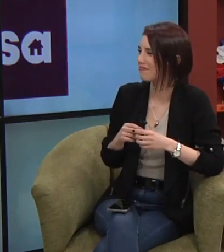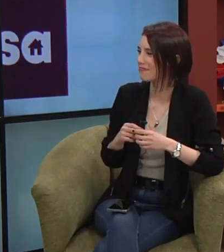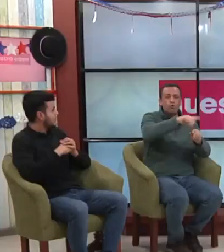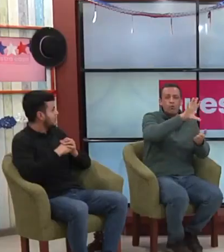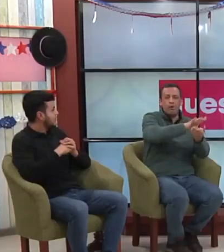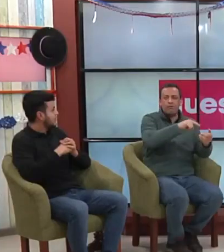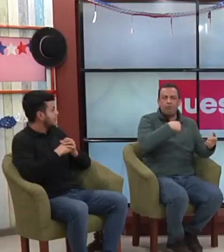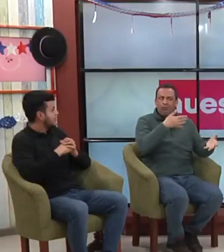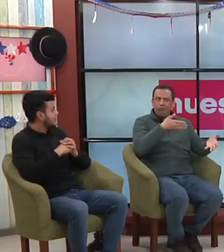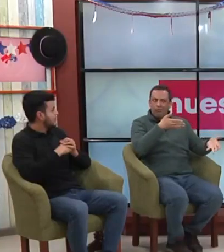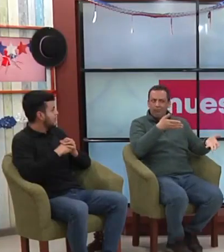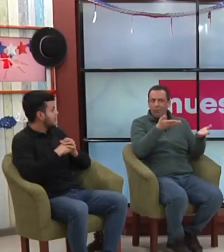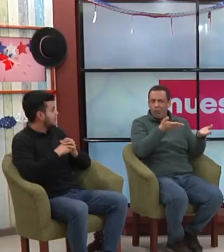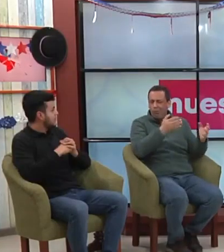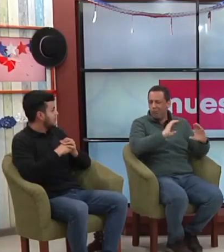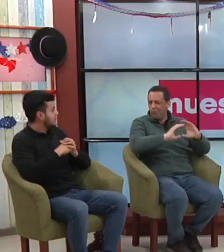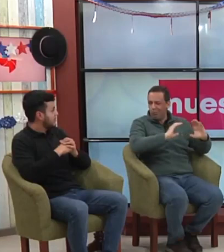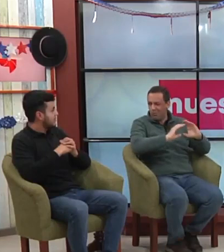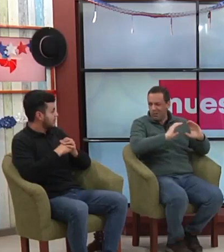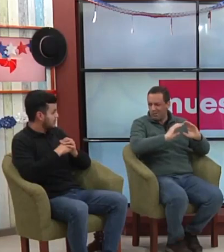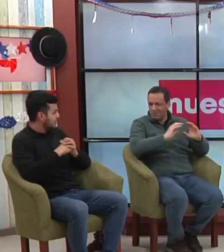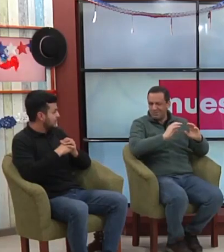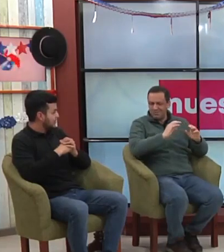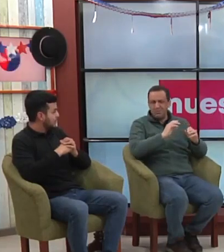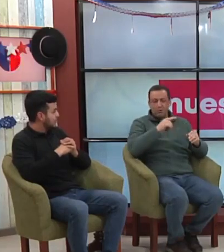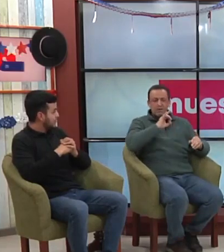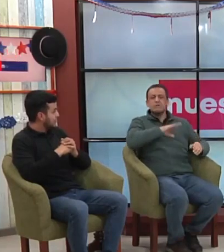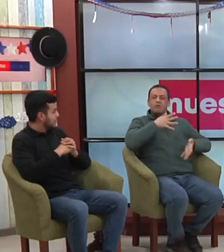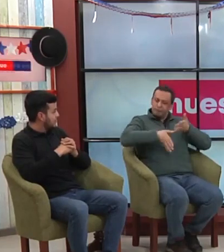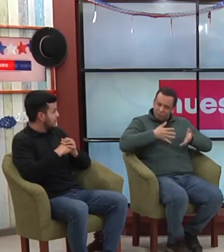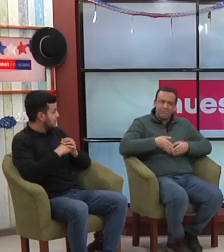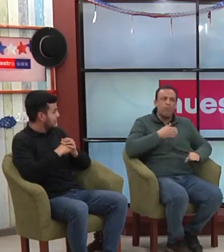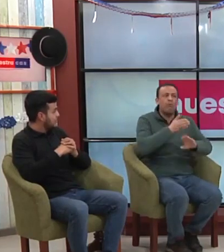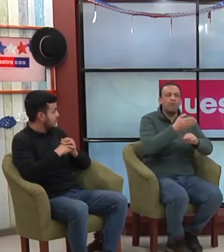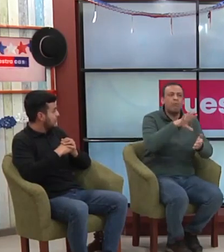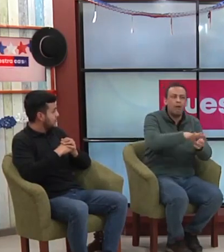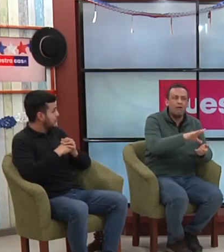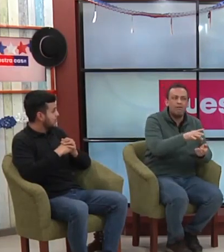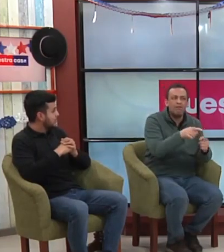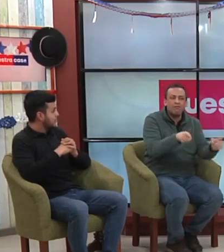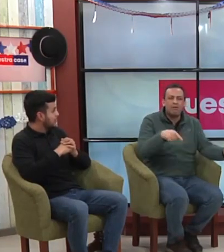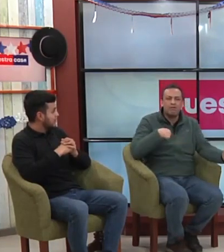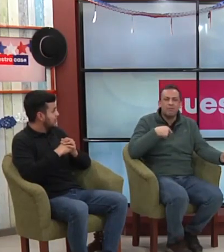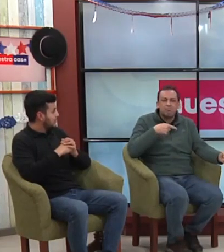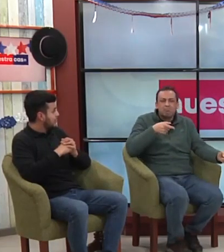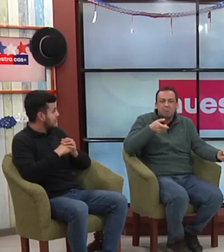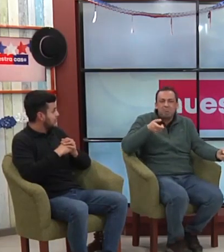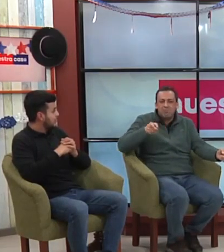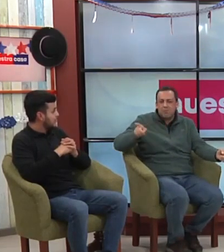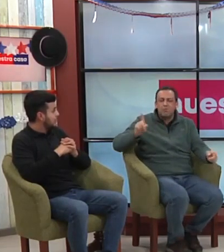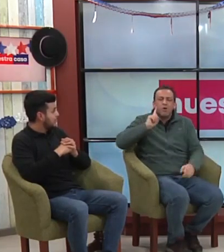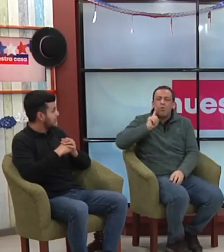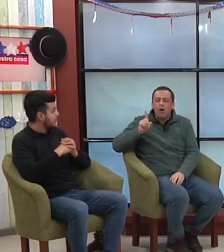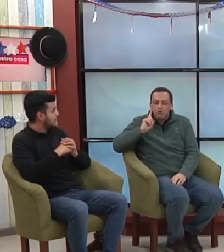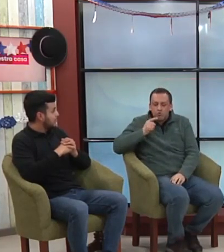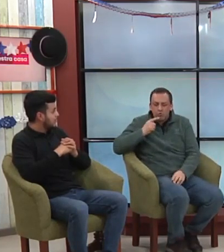con otras personas en lengua de señas que me imagino no es lo mismo tanto para ti como personas sordas y para ti para